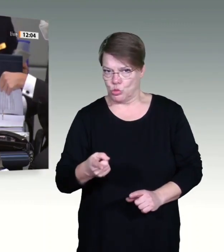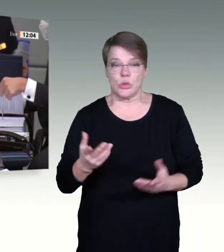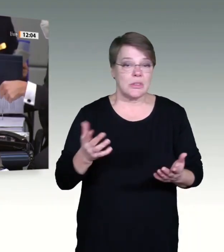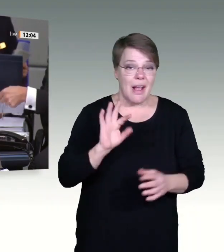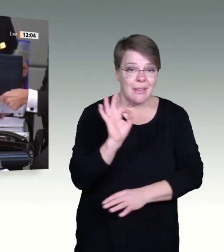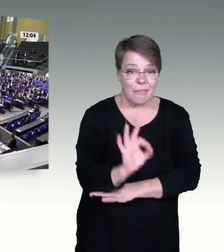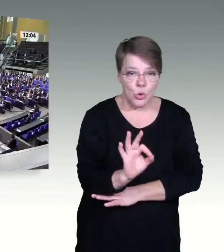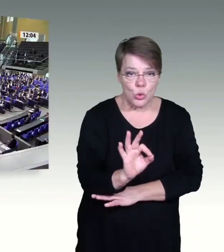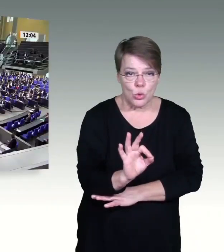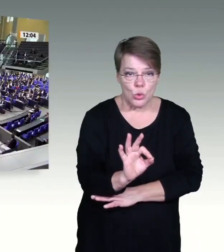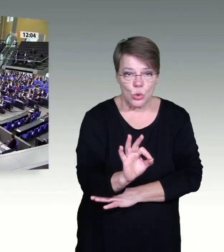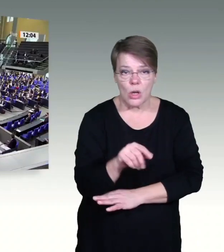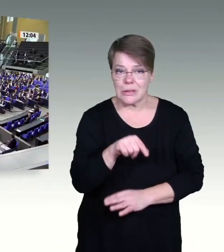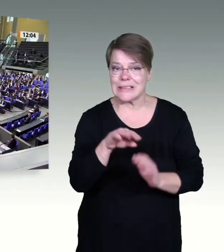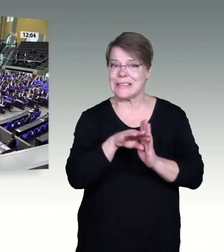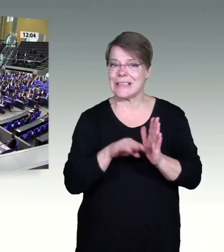abzuweichen?